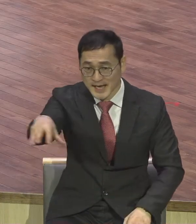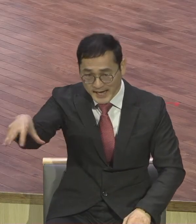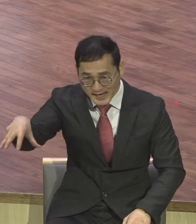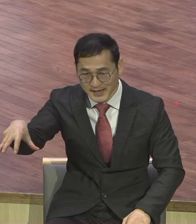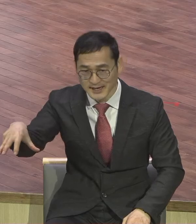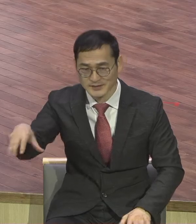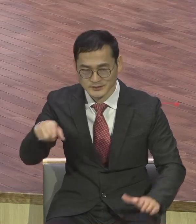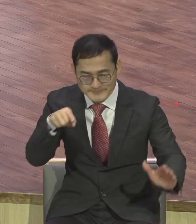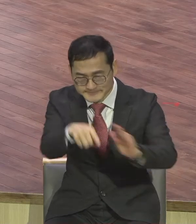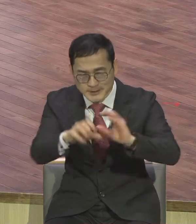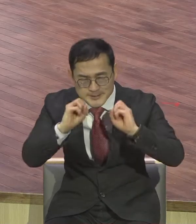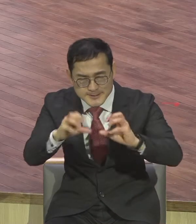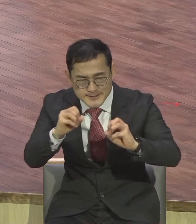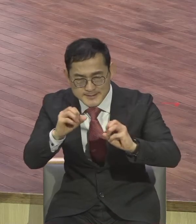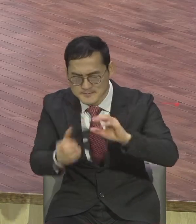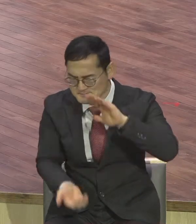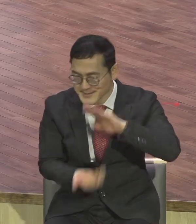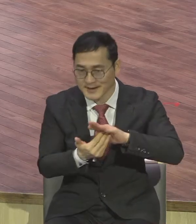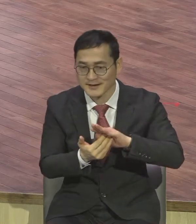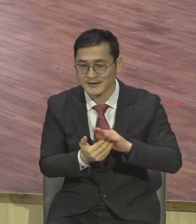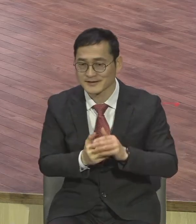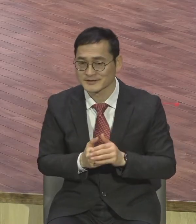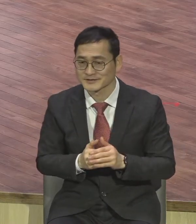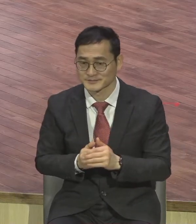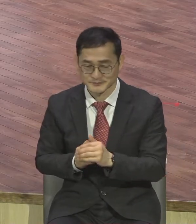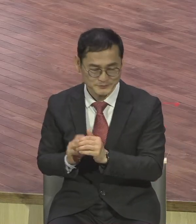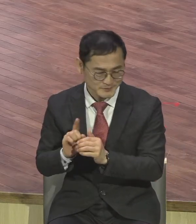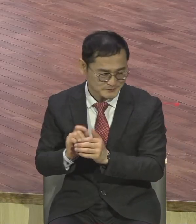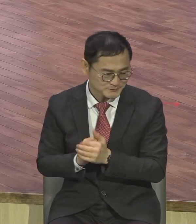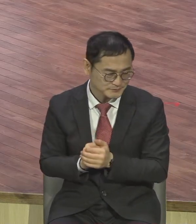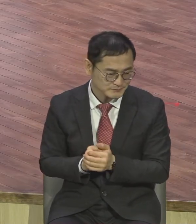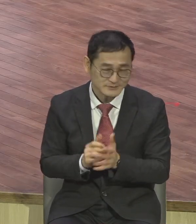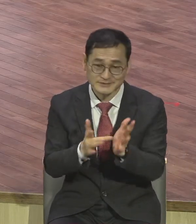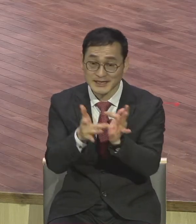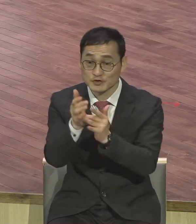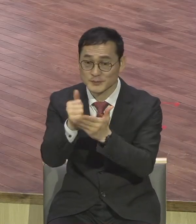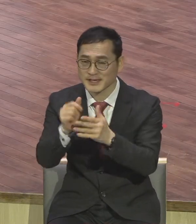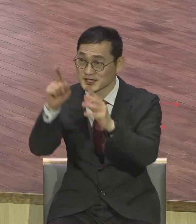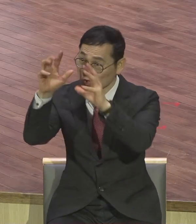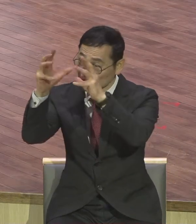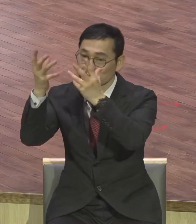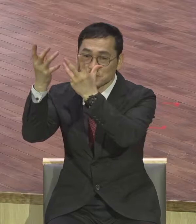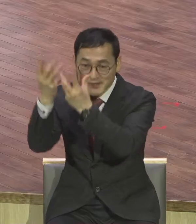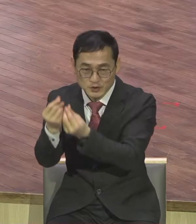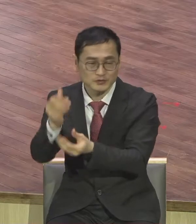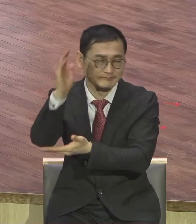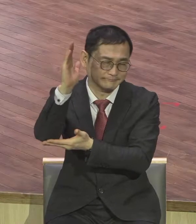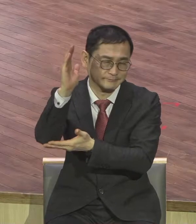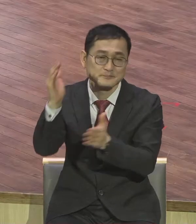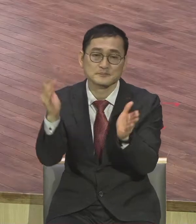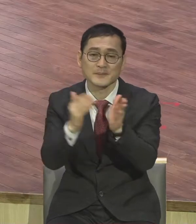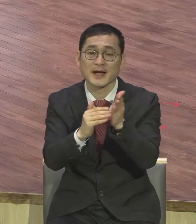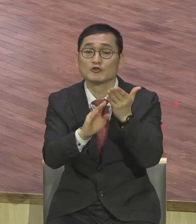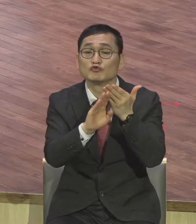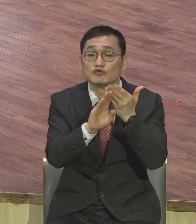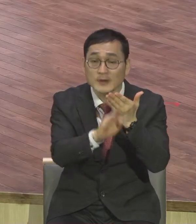예수님께서 천국 비율을 마치신 후에 고향으로 돌아가셨습니다 고향에 가셔서